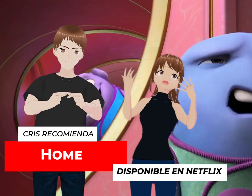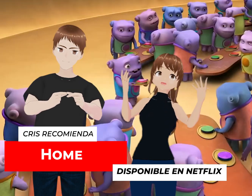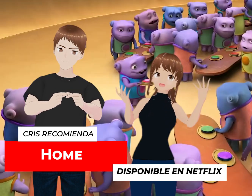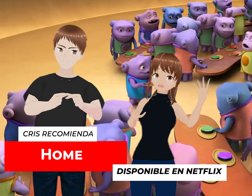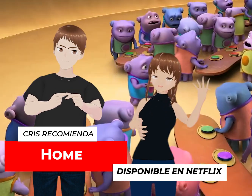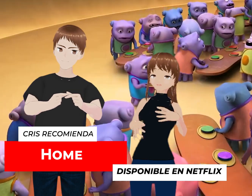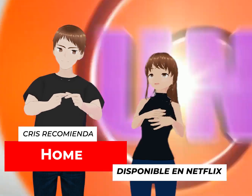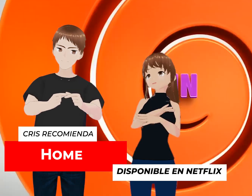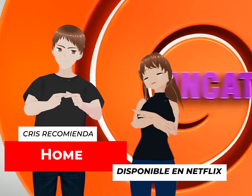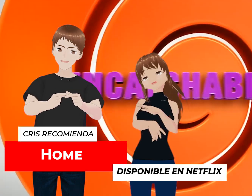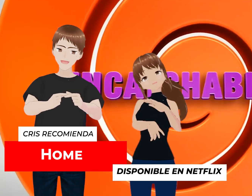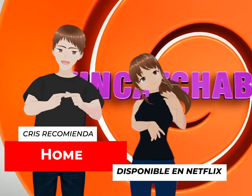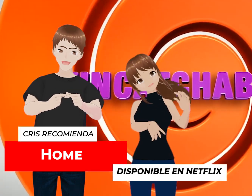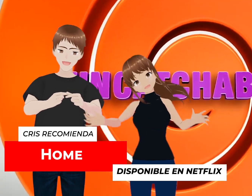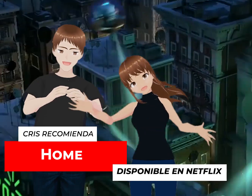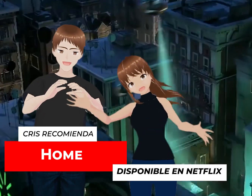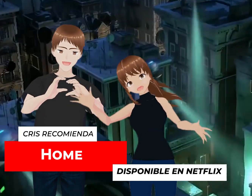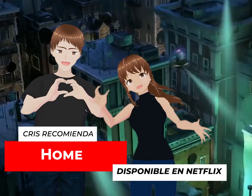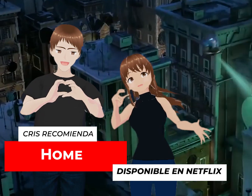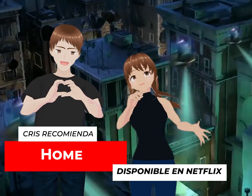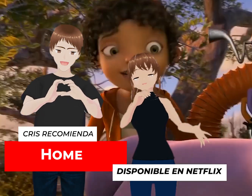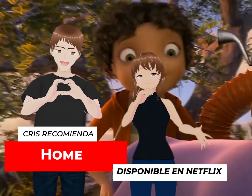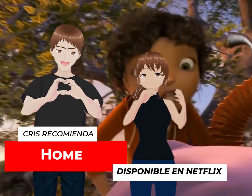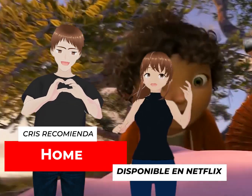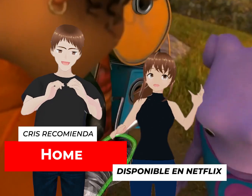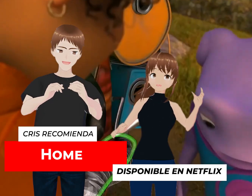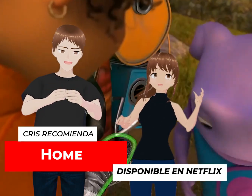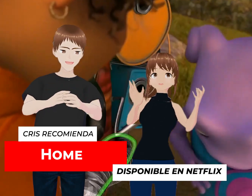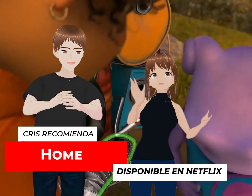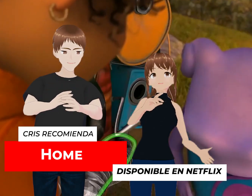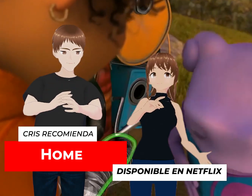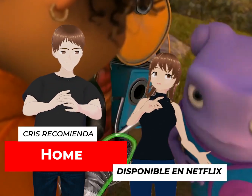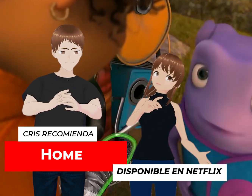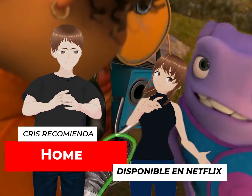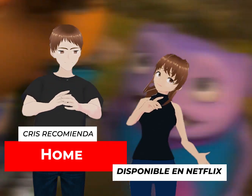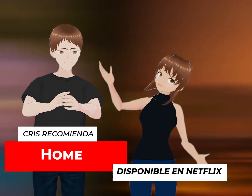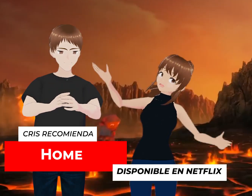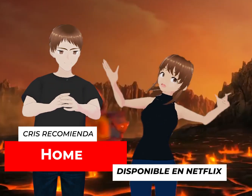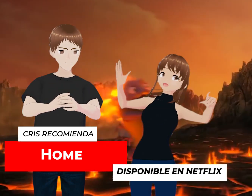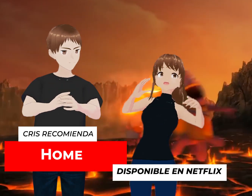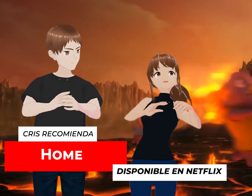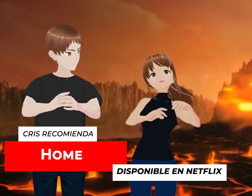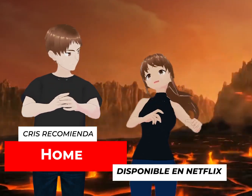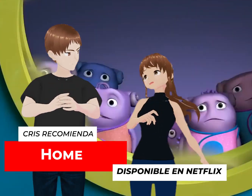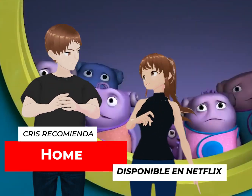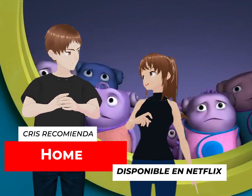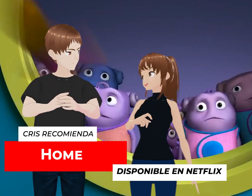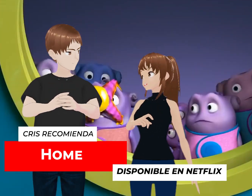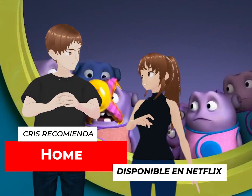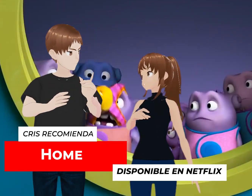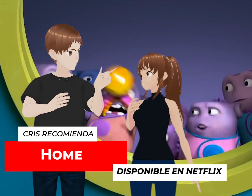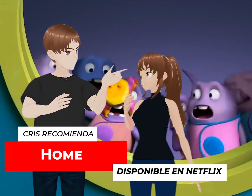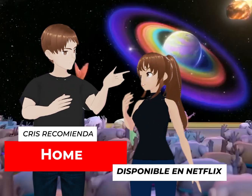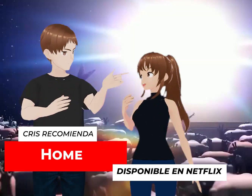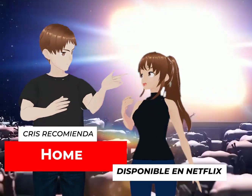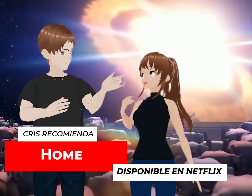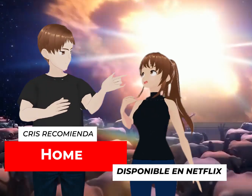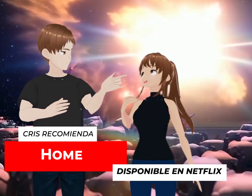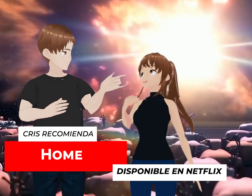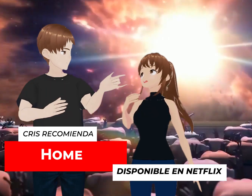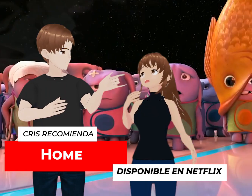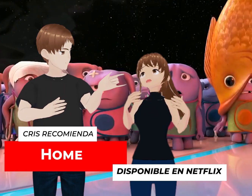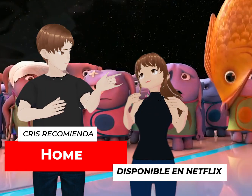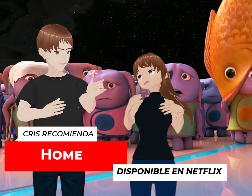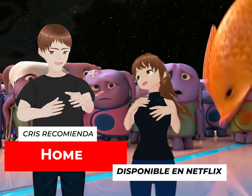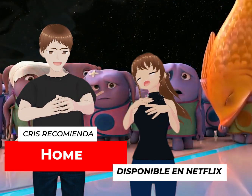muy linda para toda la familia. La van a pasar muy bien. Yo no la vi con toda la familia. Lo vi... ¿Tú solita con un